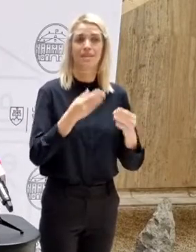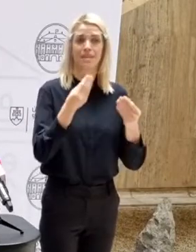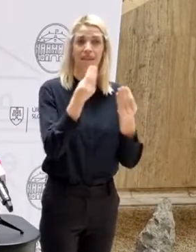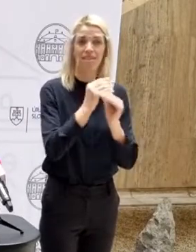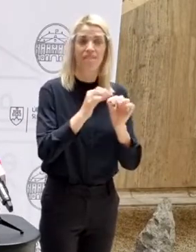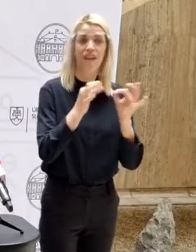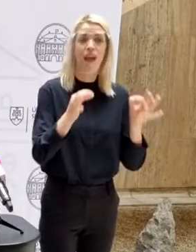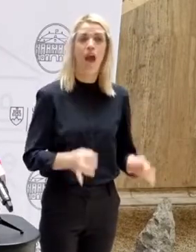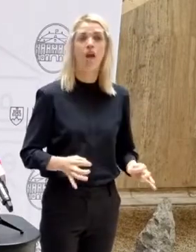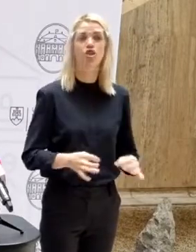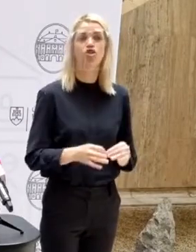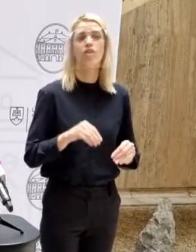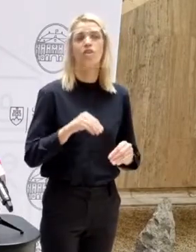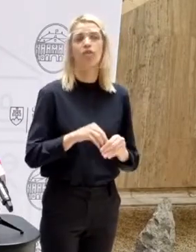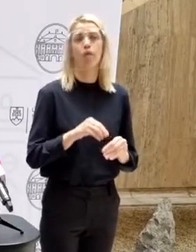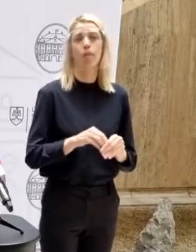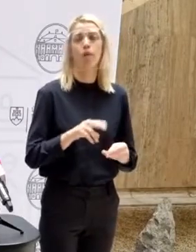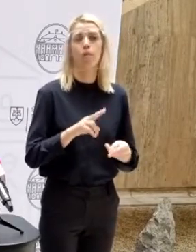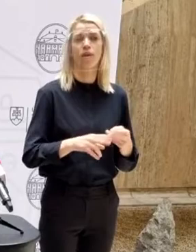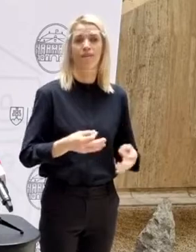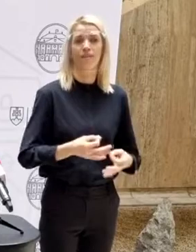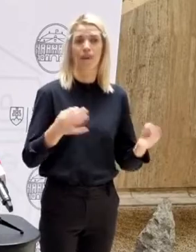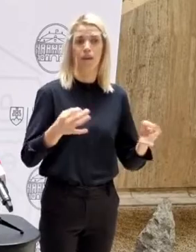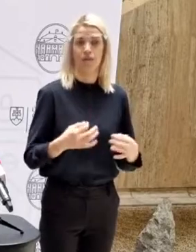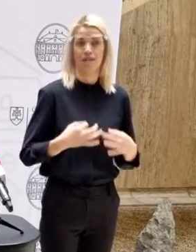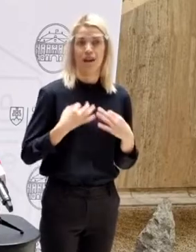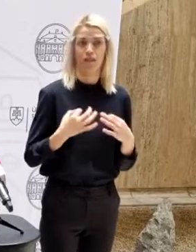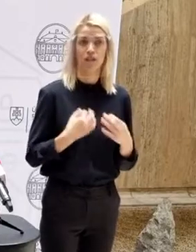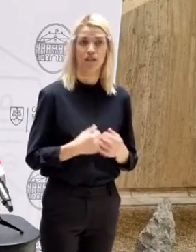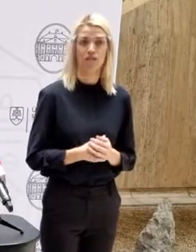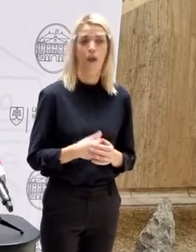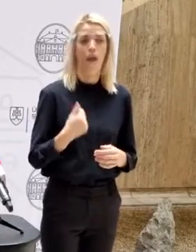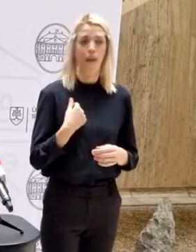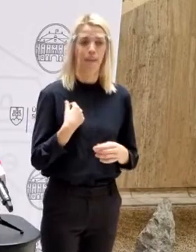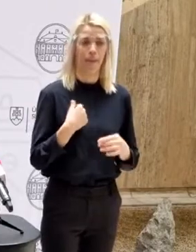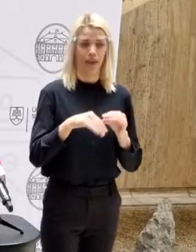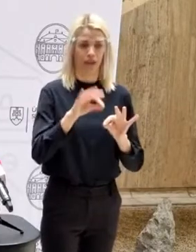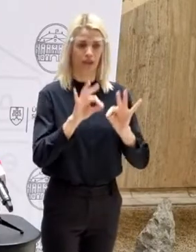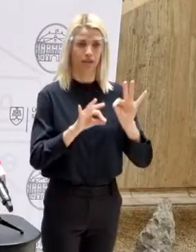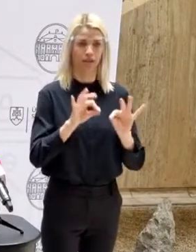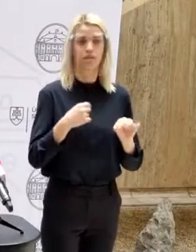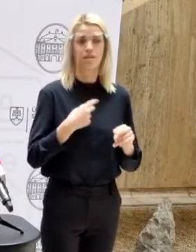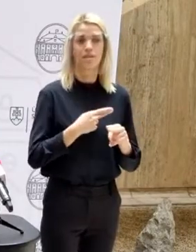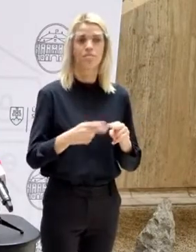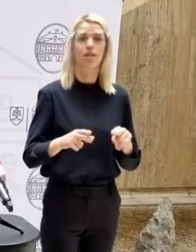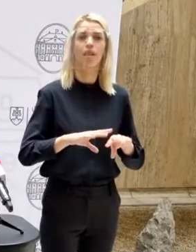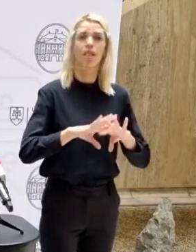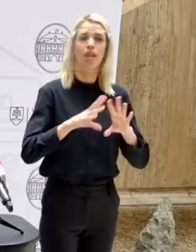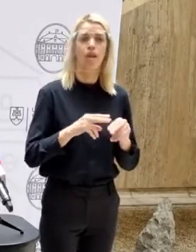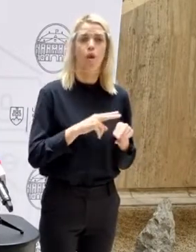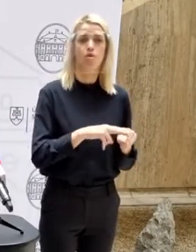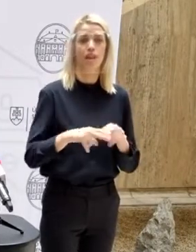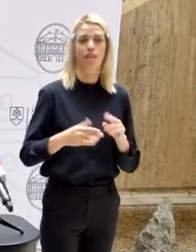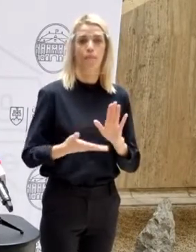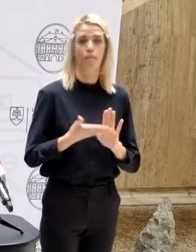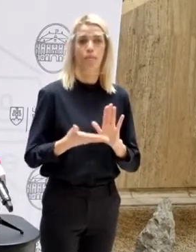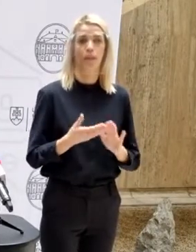respektíve výhľašky UVZ. My sa do nich nejakým spôsobom napasujeme, aby sme splnili všetky ostatné podmienky.